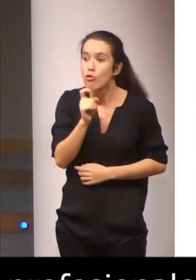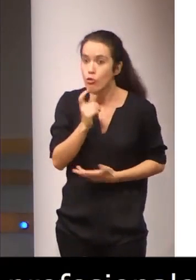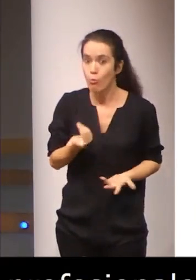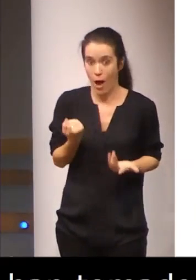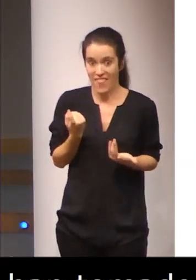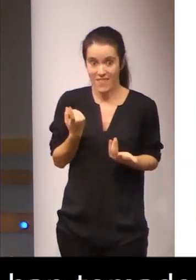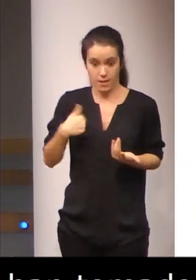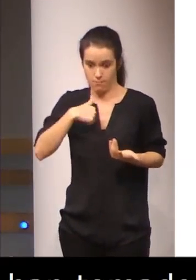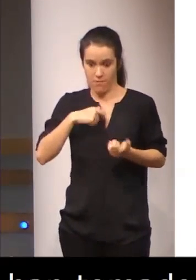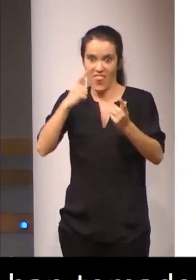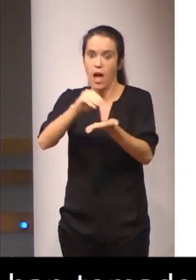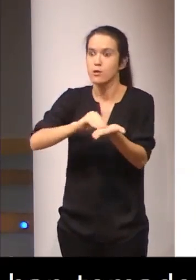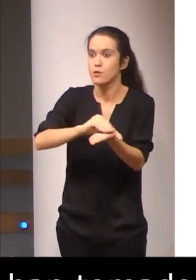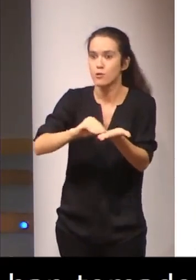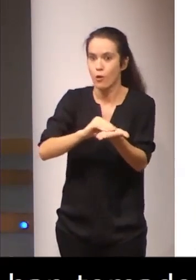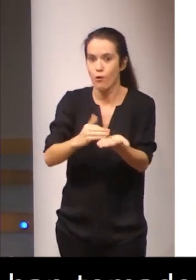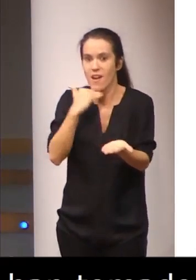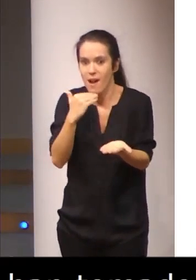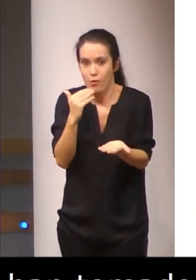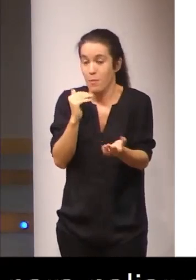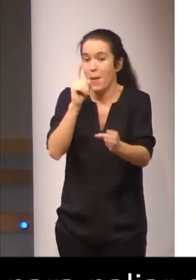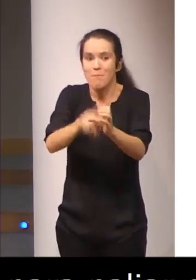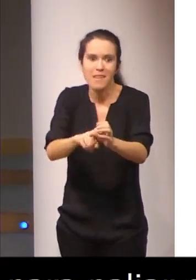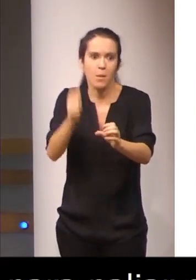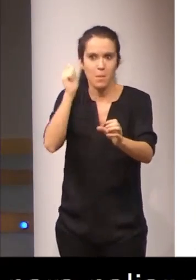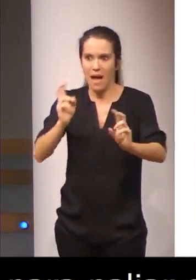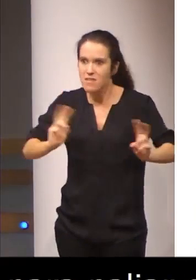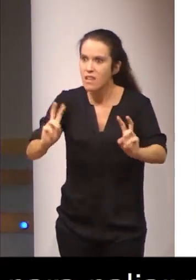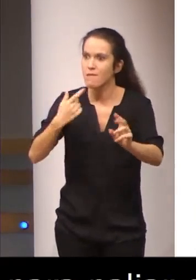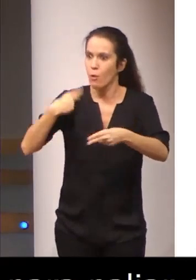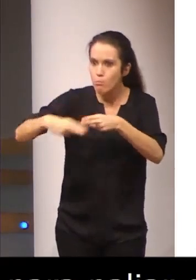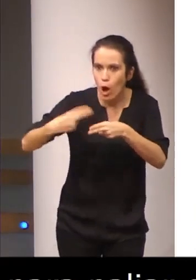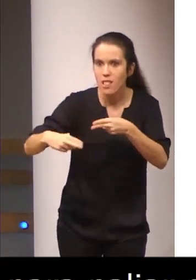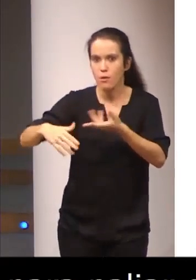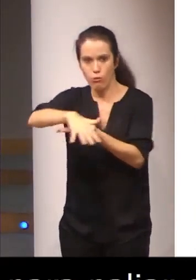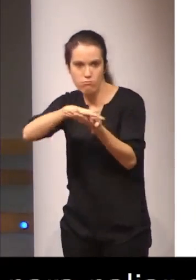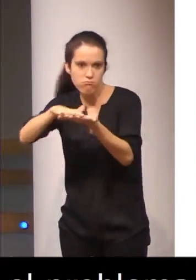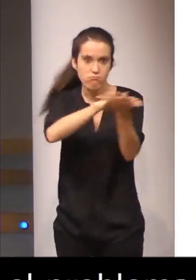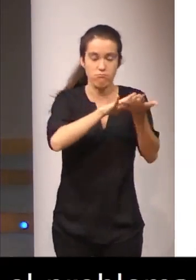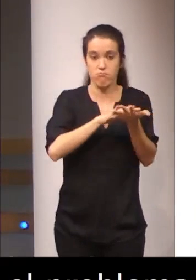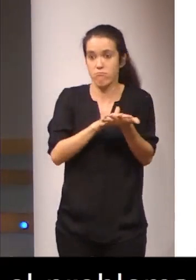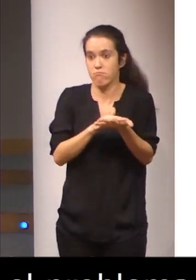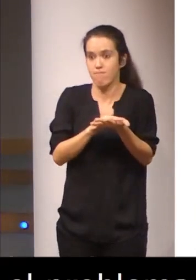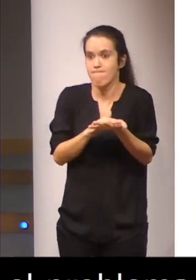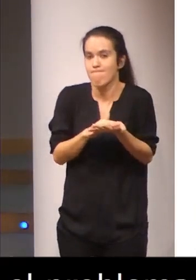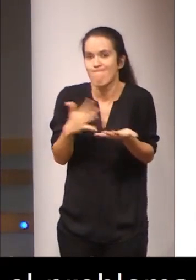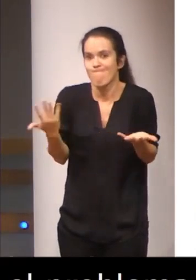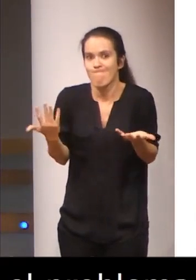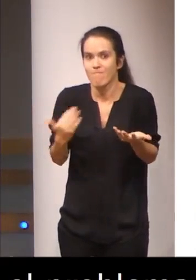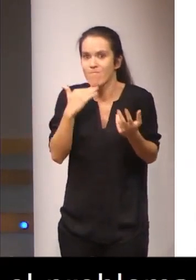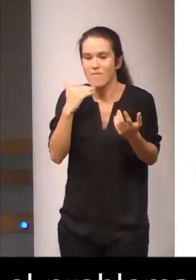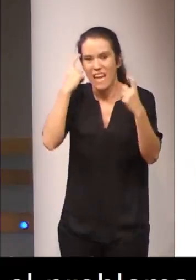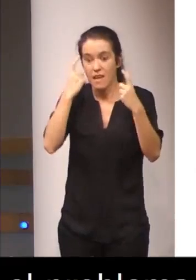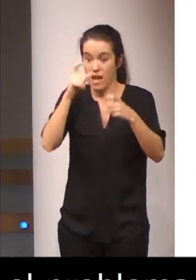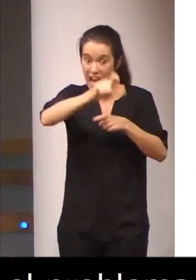que resolverlo participando de manera activa en el mundo político e involucrando, de alguna forma, a todos aquellos que